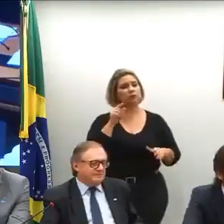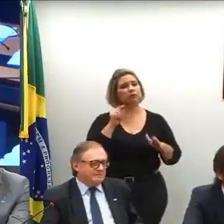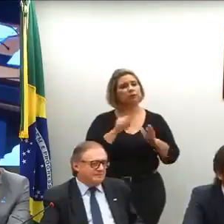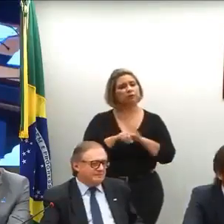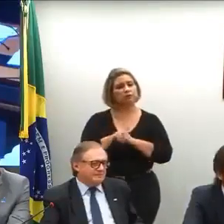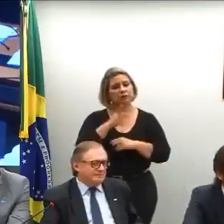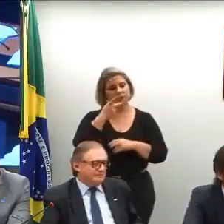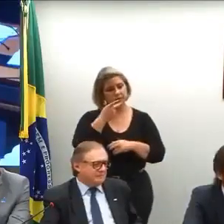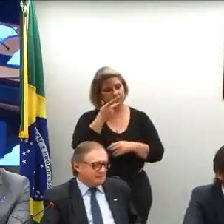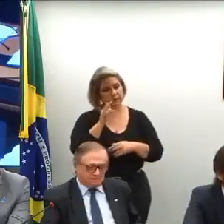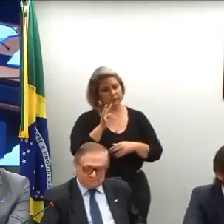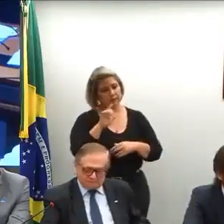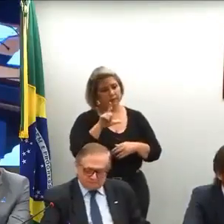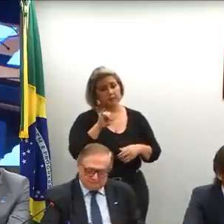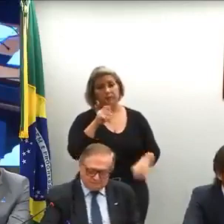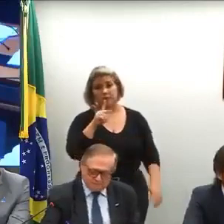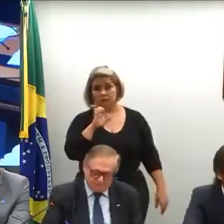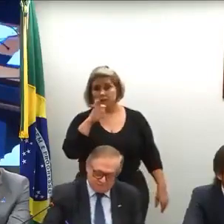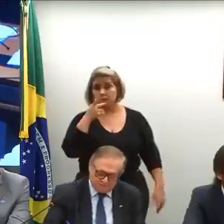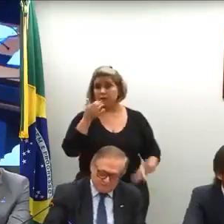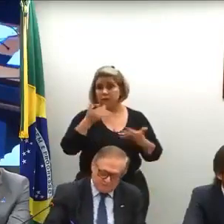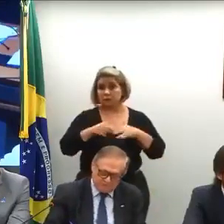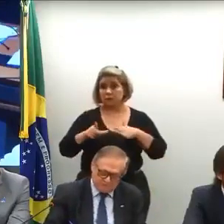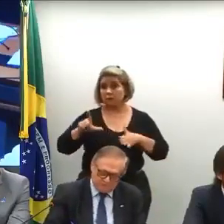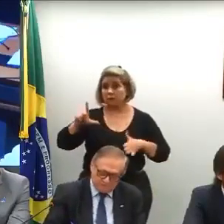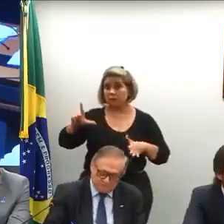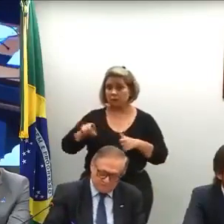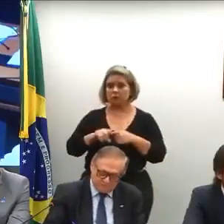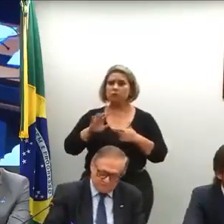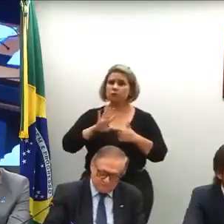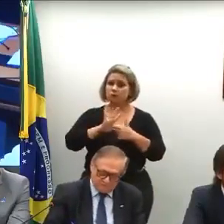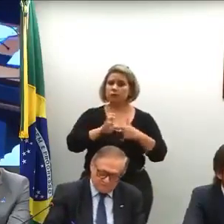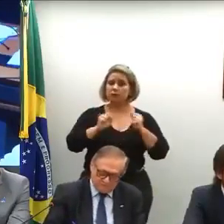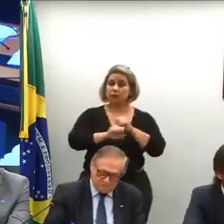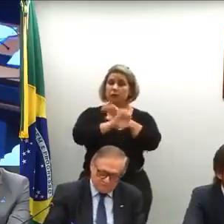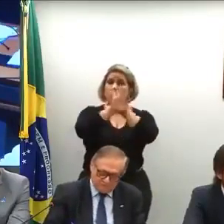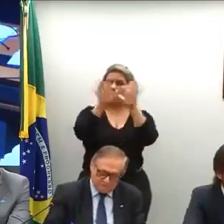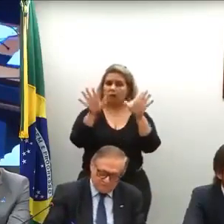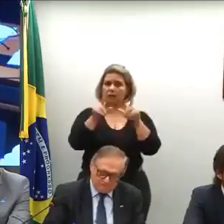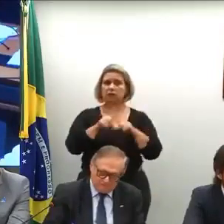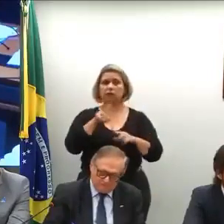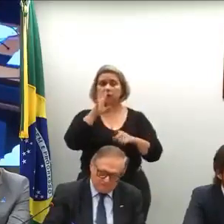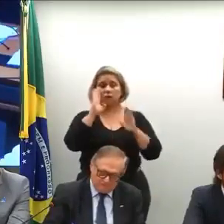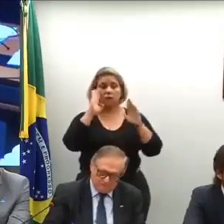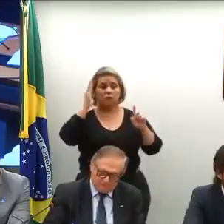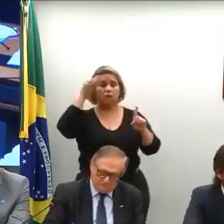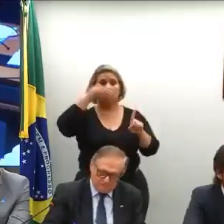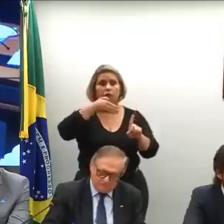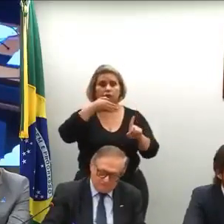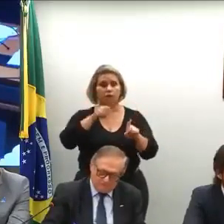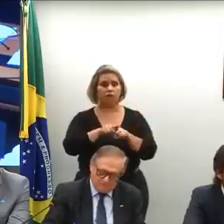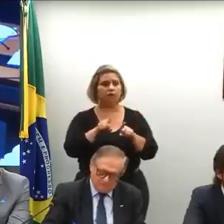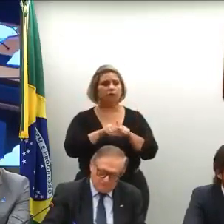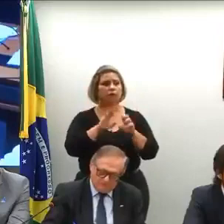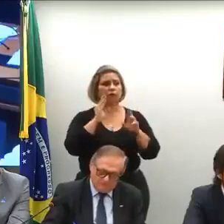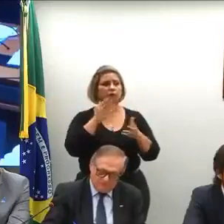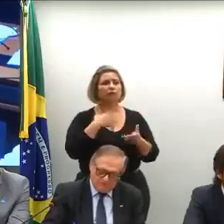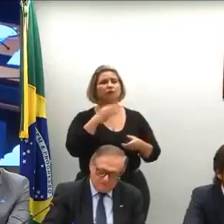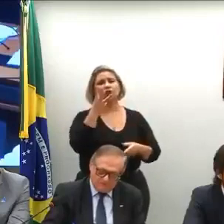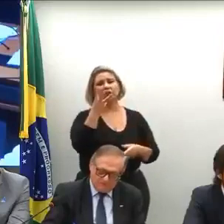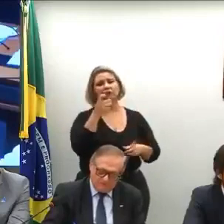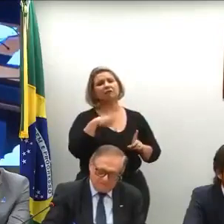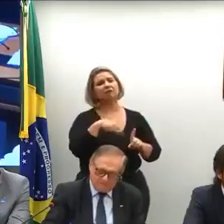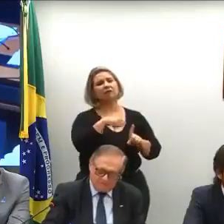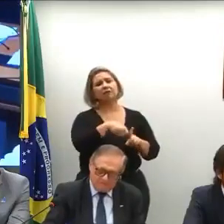que o deputado Felipe Rigoni trouxe e tornar isso um pouco mais claro, dar foco para o fato de já terem se passado três meses,